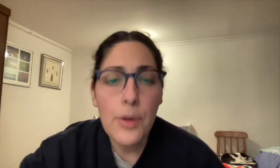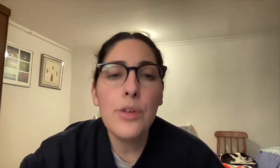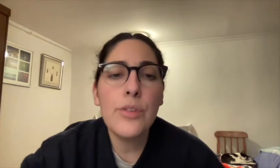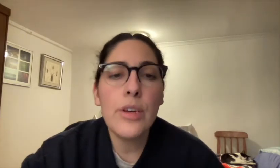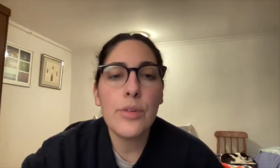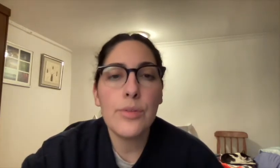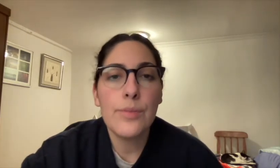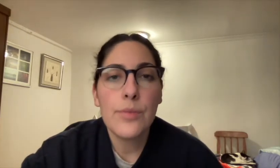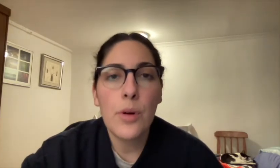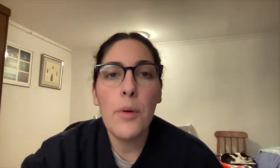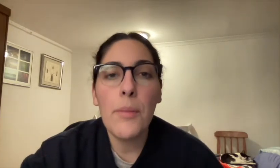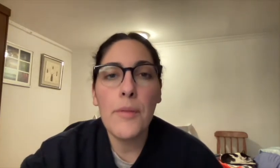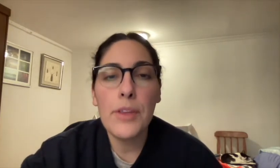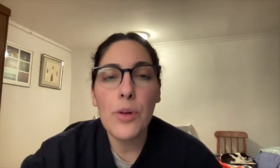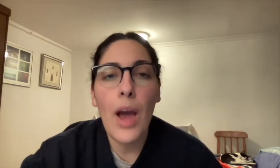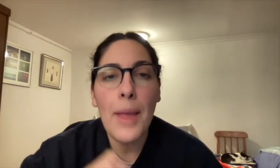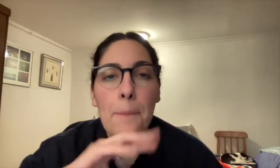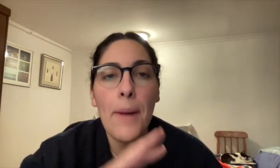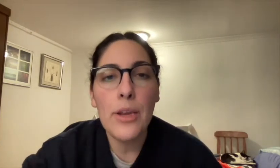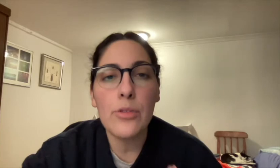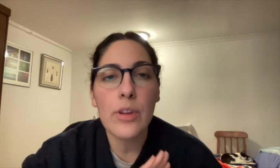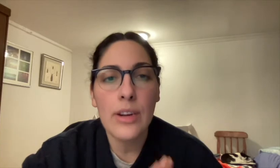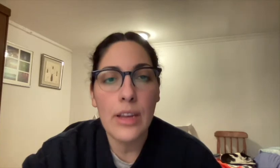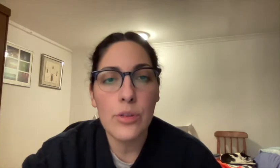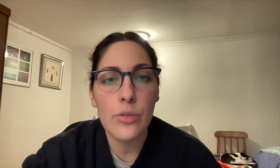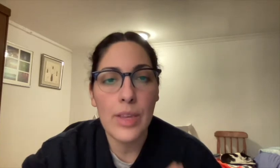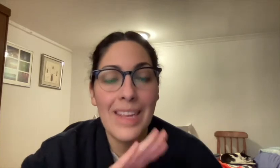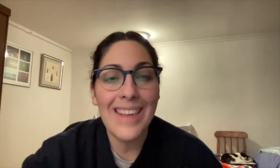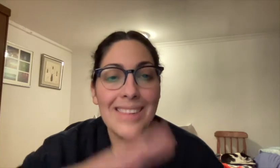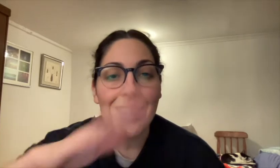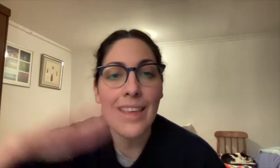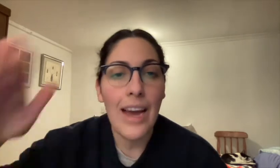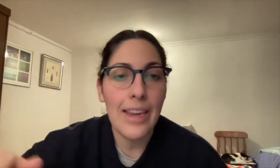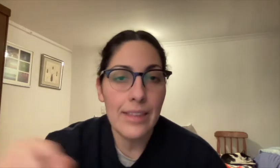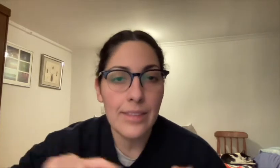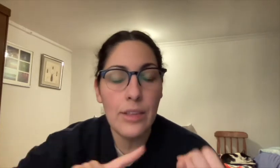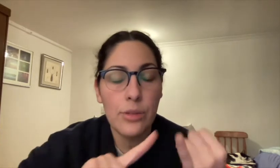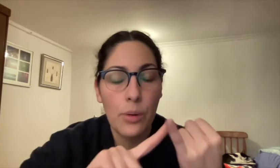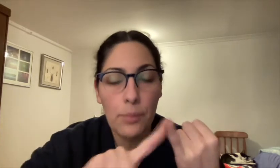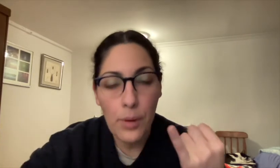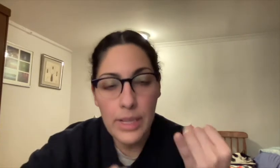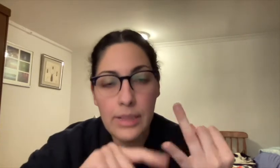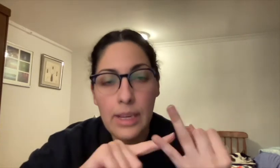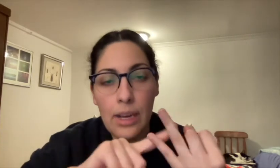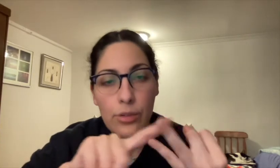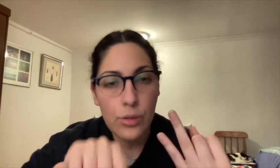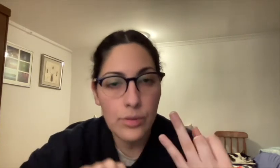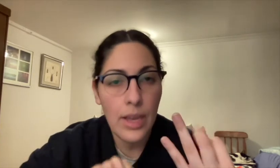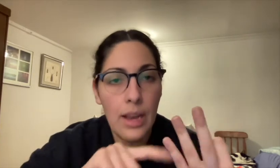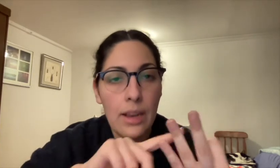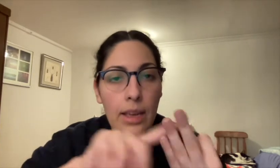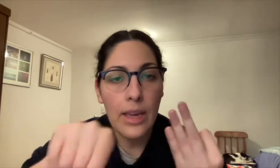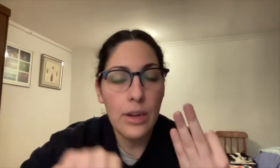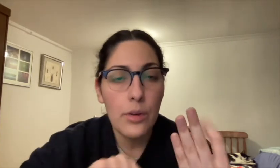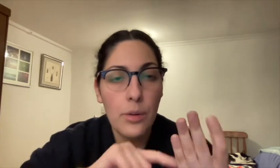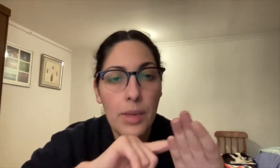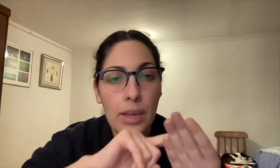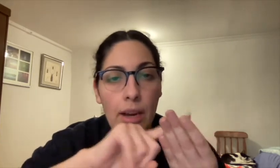Bueno chicos, como hemos visto, hay varios rasgos en estas áreas, tanto política, social,